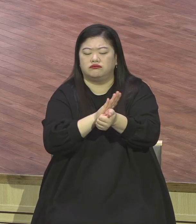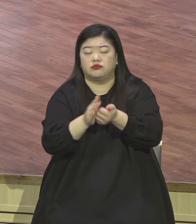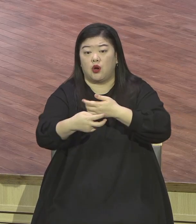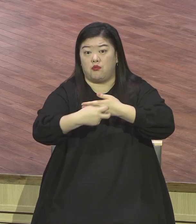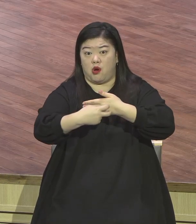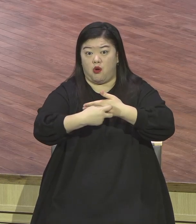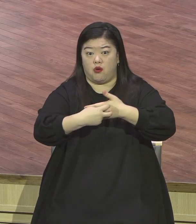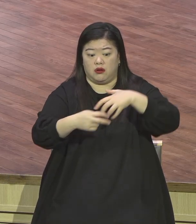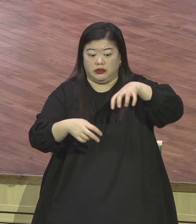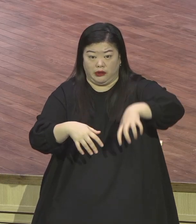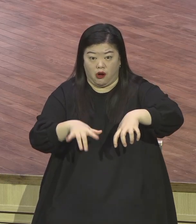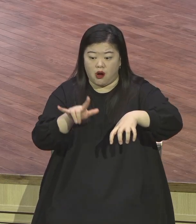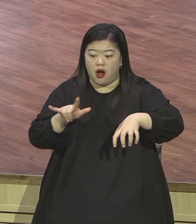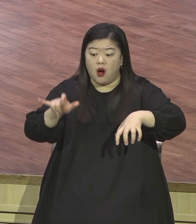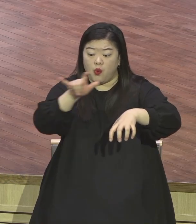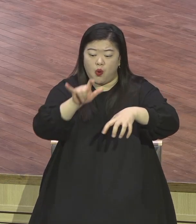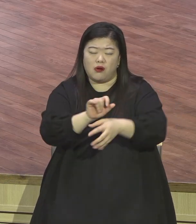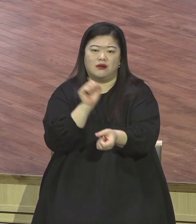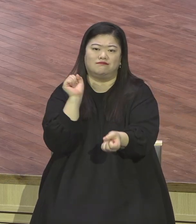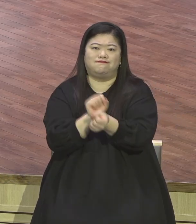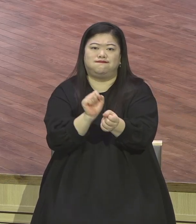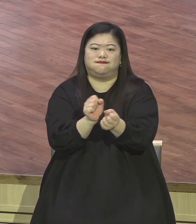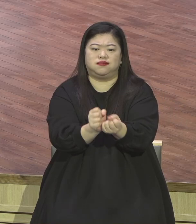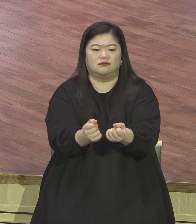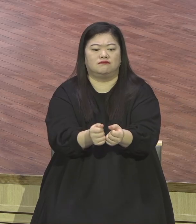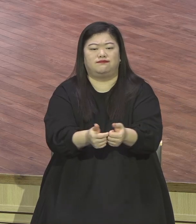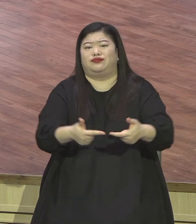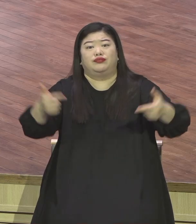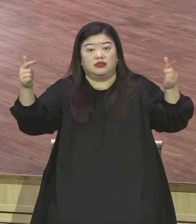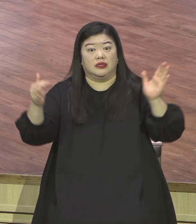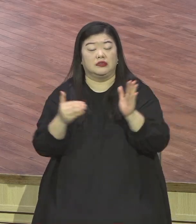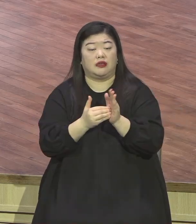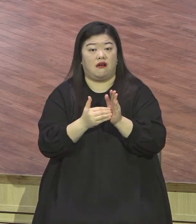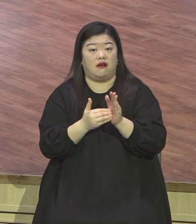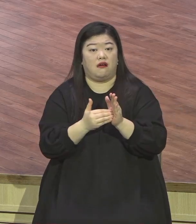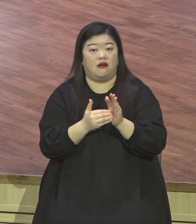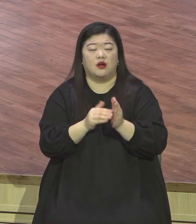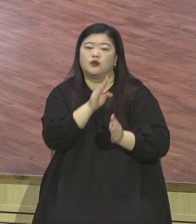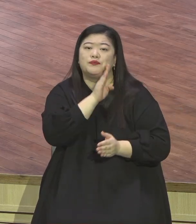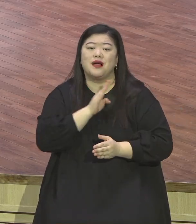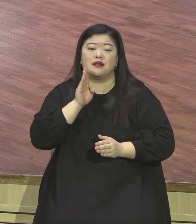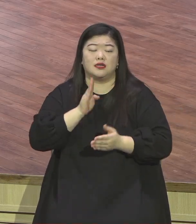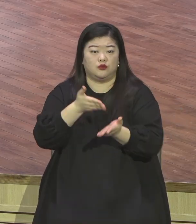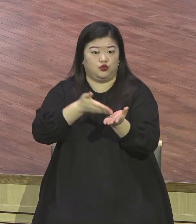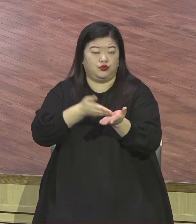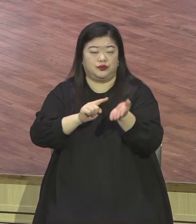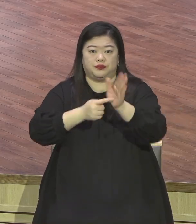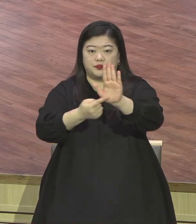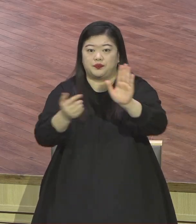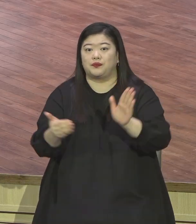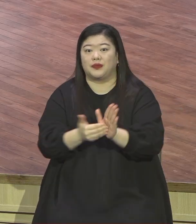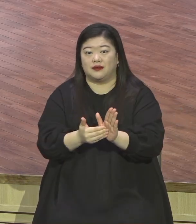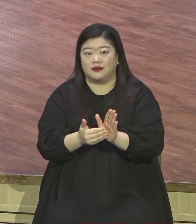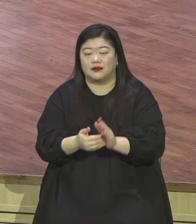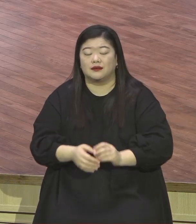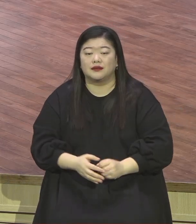집단 감염이 많이 발생을 해서 큰 문제가 되고 있는데 벨기에 어떻게